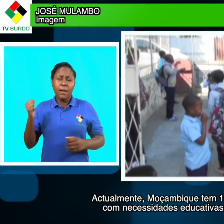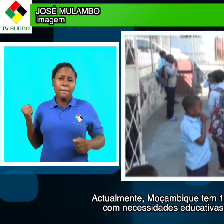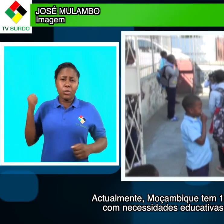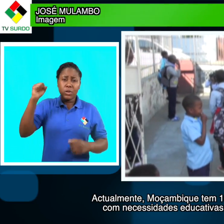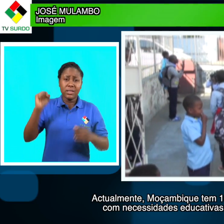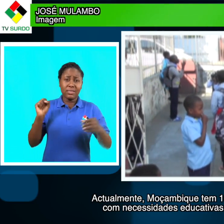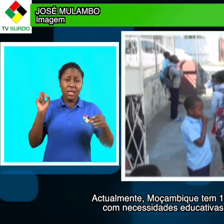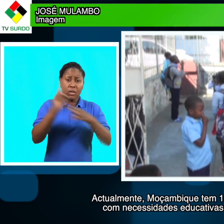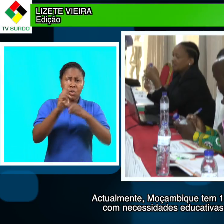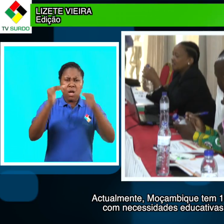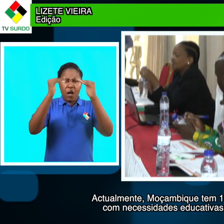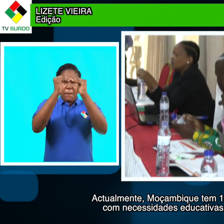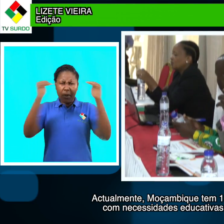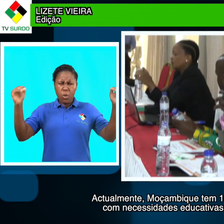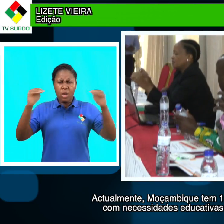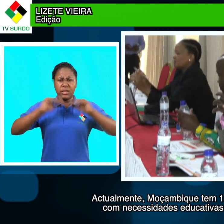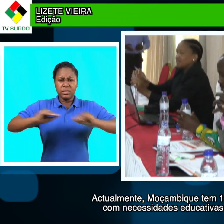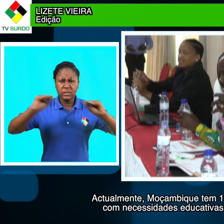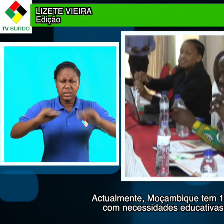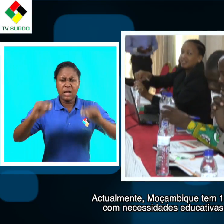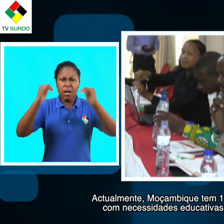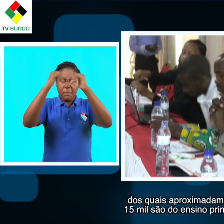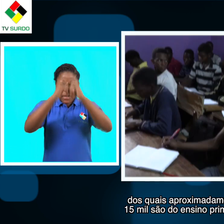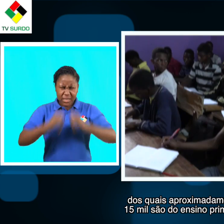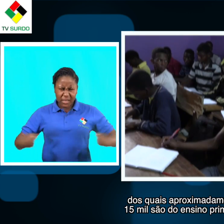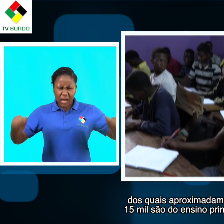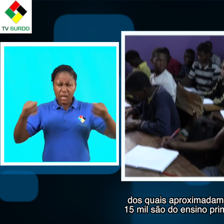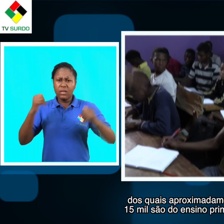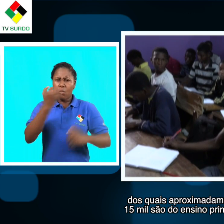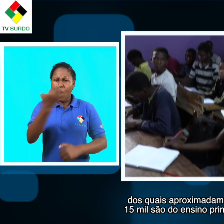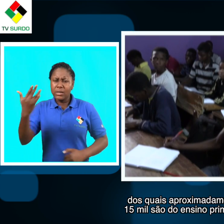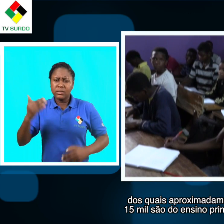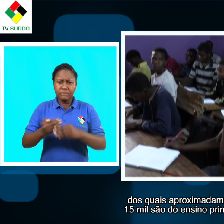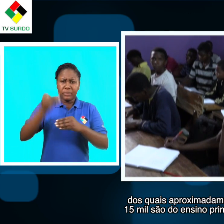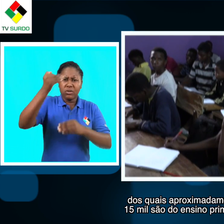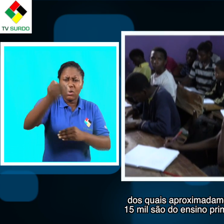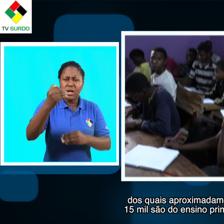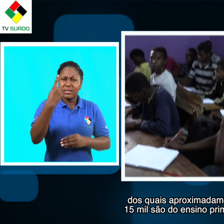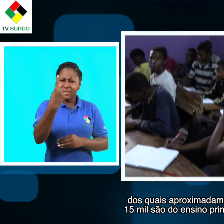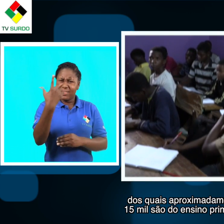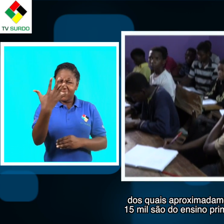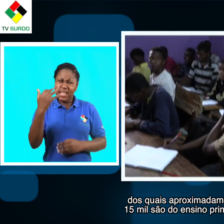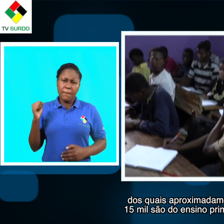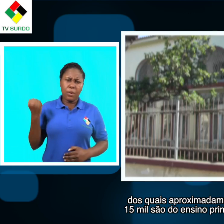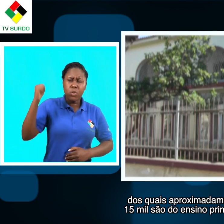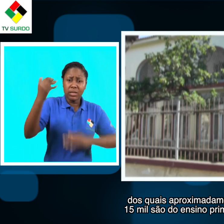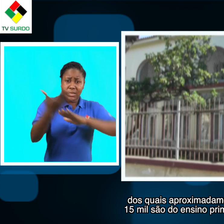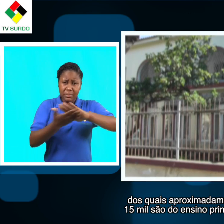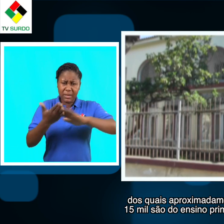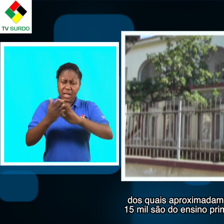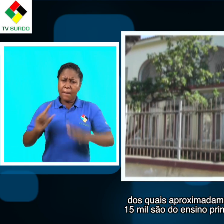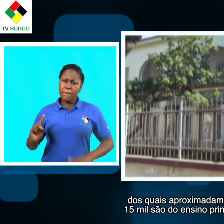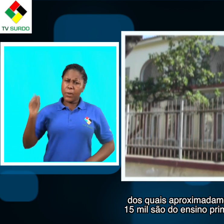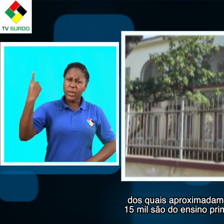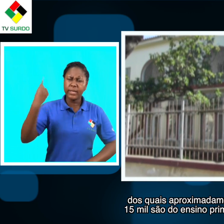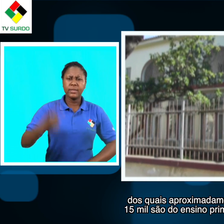Moçambique tem 100 mil alunos com necessidades educativas especiais, dos quais aproximadamente 15 mil são do ensino